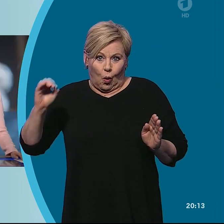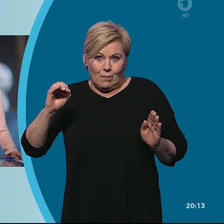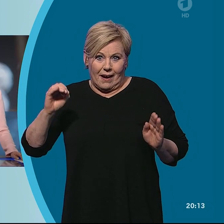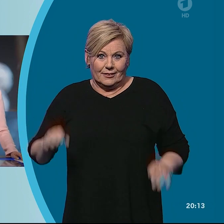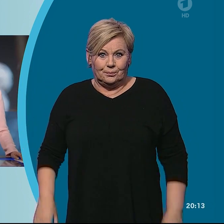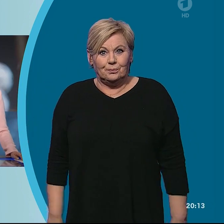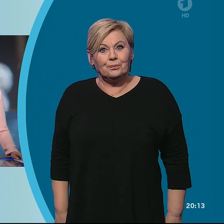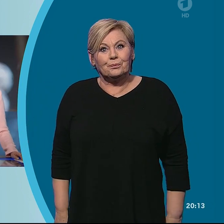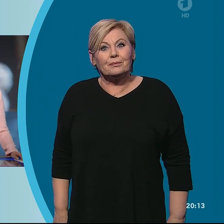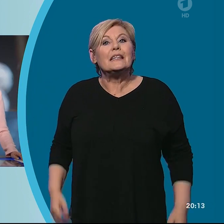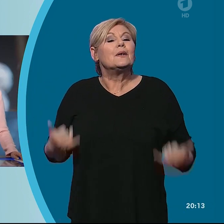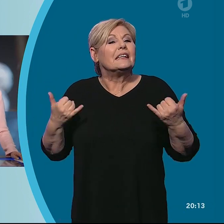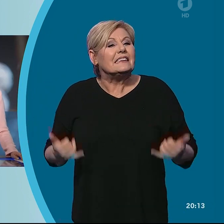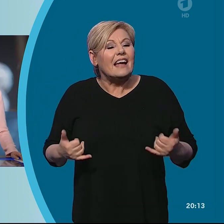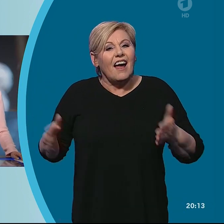Und hier die Lottozahlen.